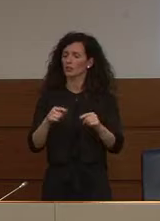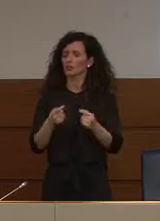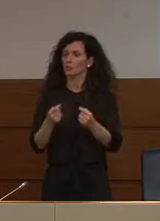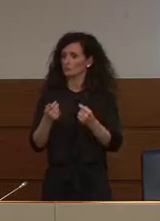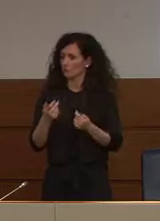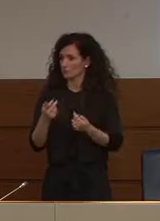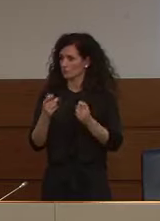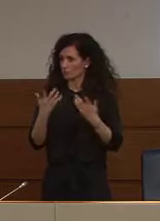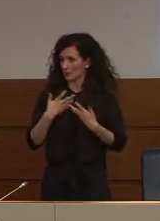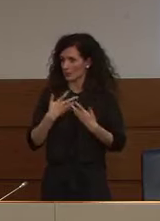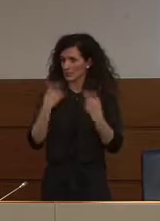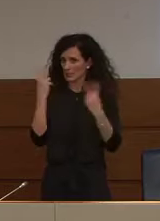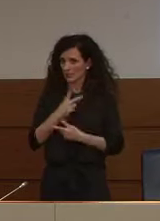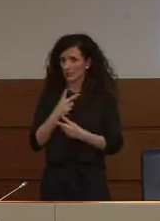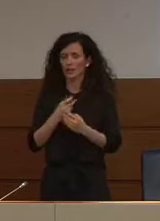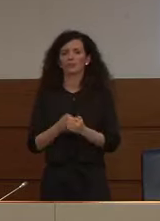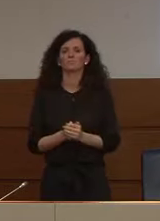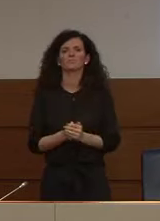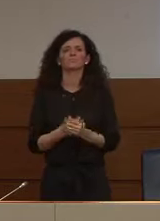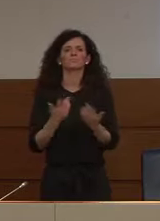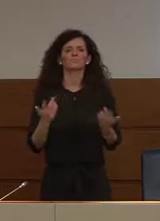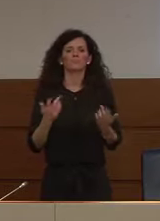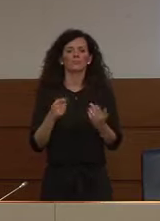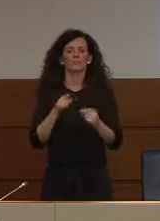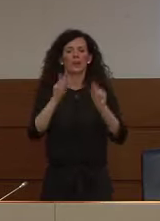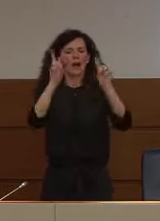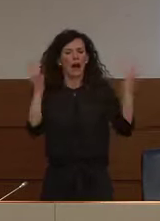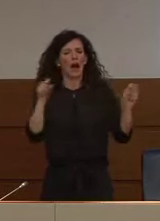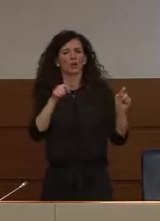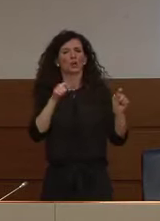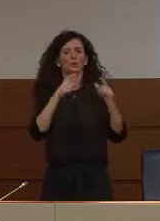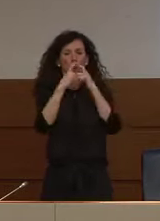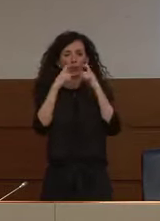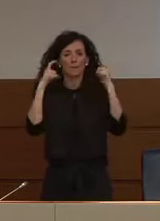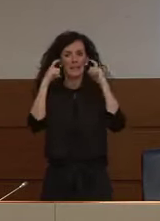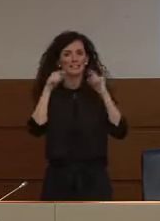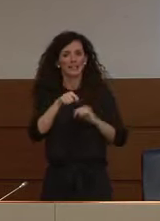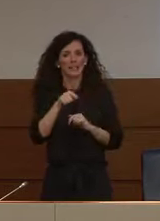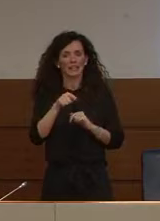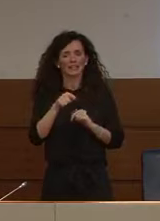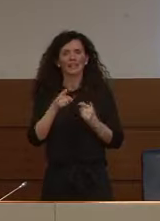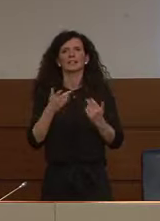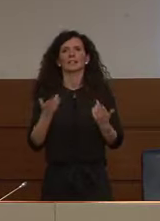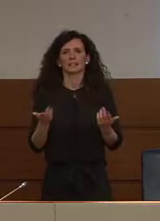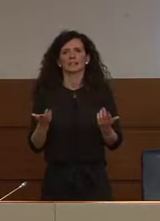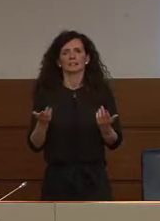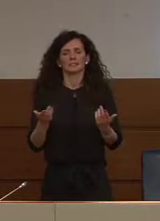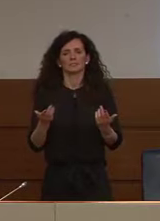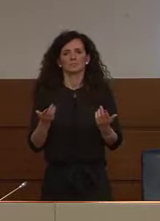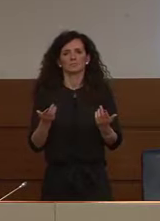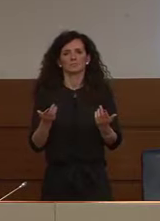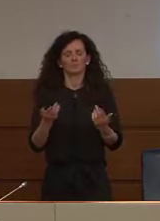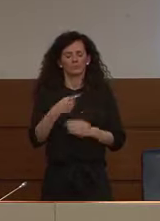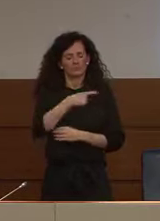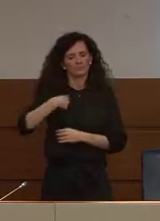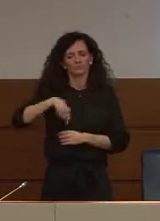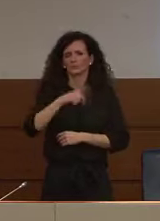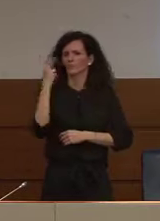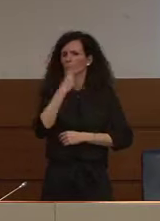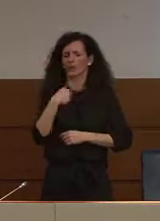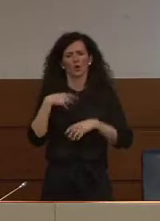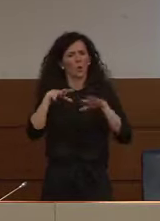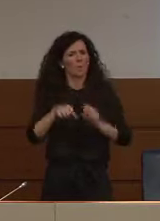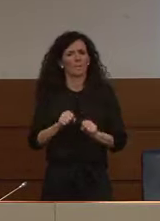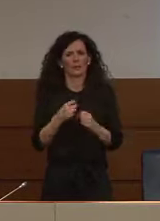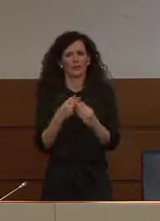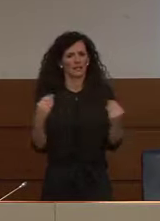allora il tema delle mascherine è un tema che ci vede molto impegnati come ho già